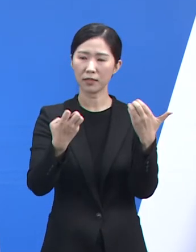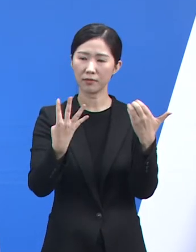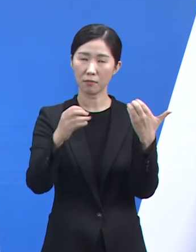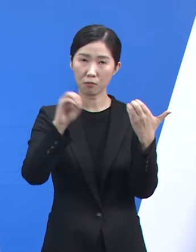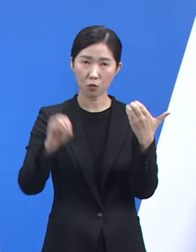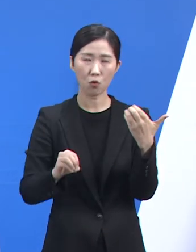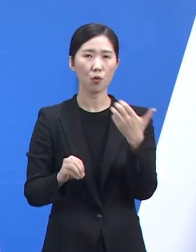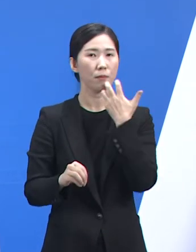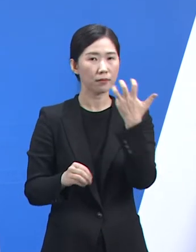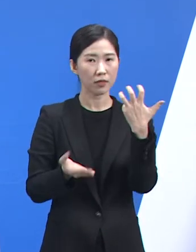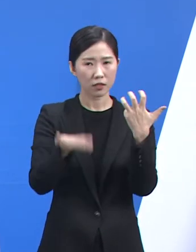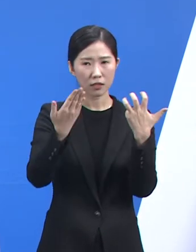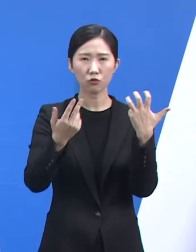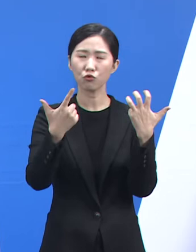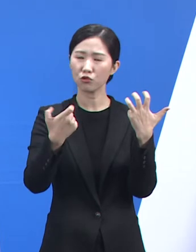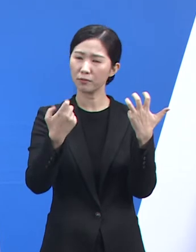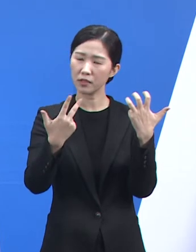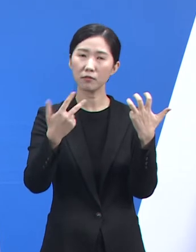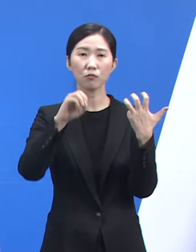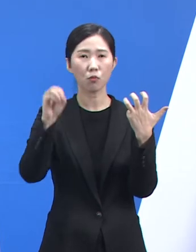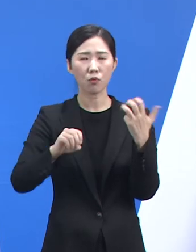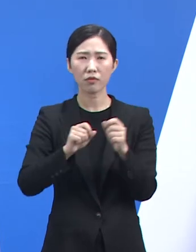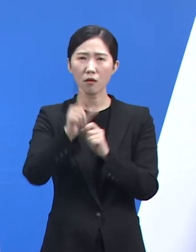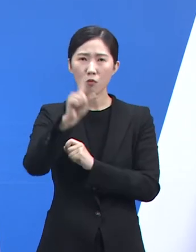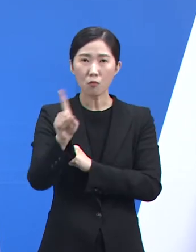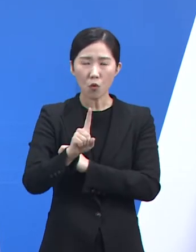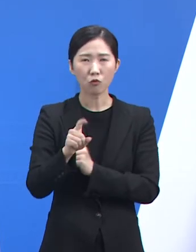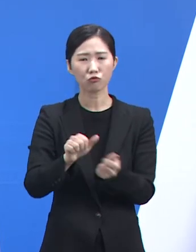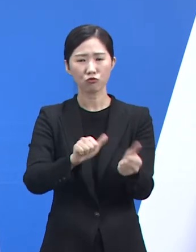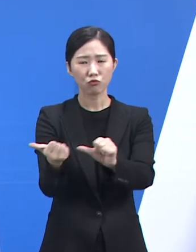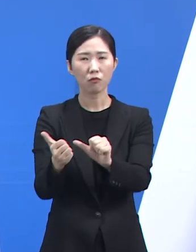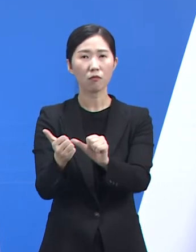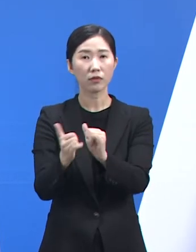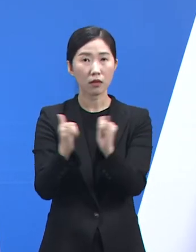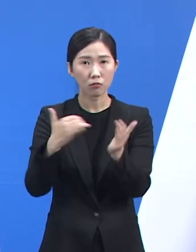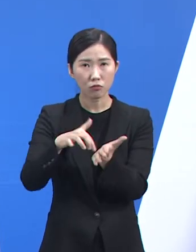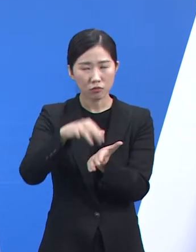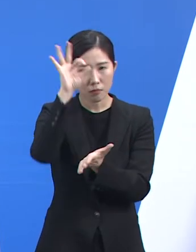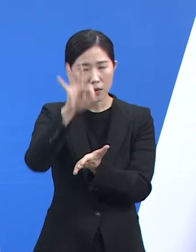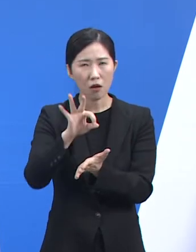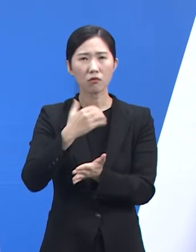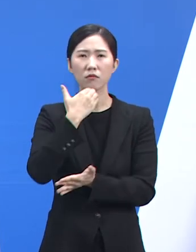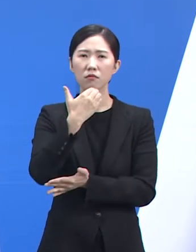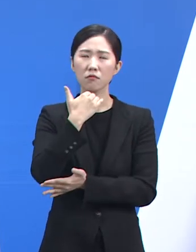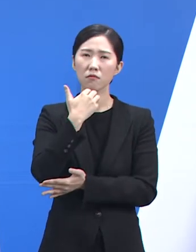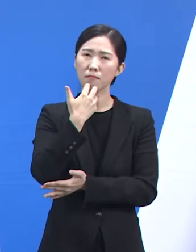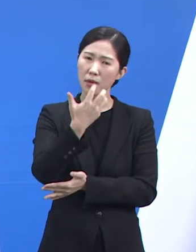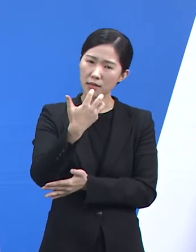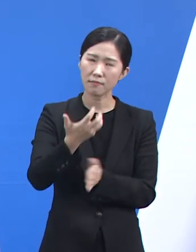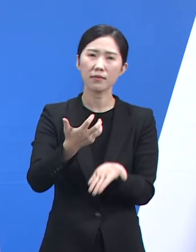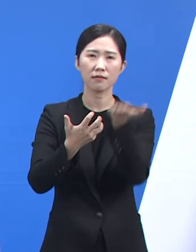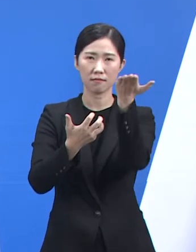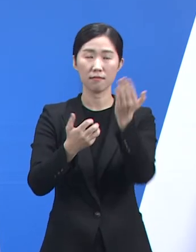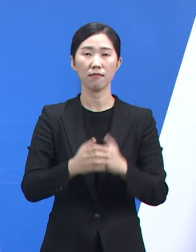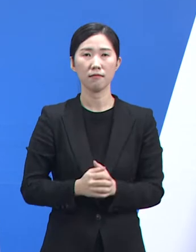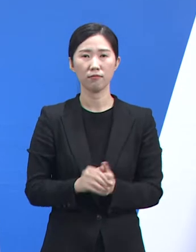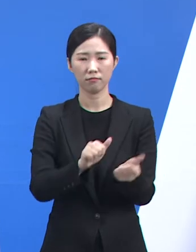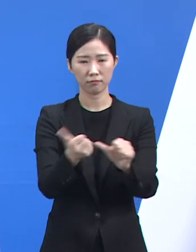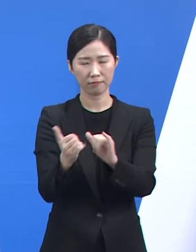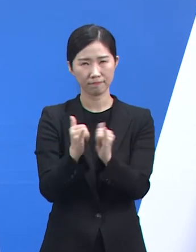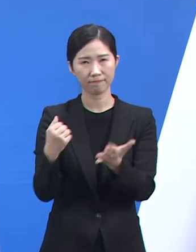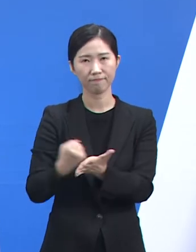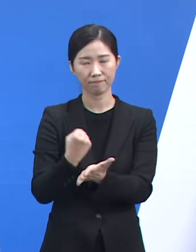%를 차지하는 등 대부분의 사망자가 고령층에서 발생하고 있습니다. 상가 고인의 명복을 빌며